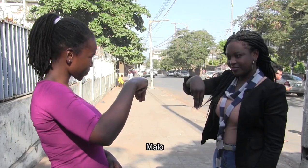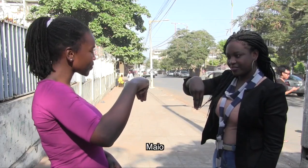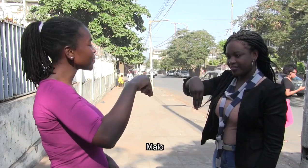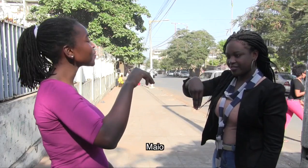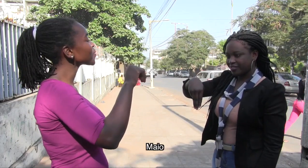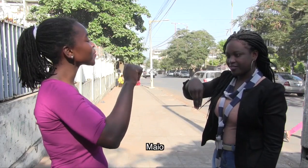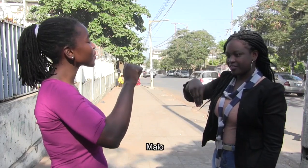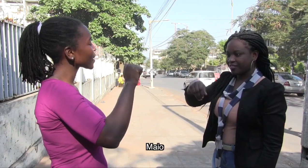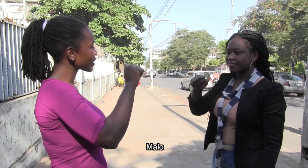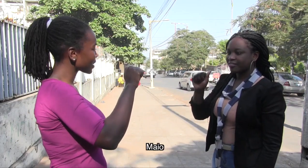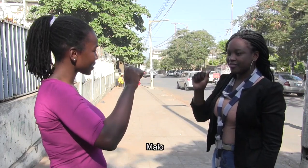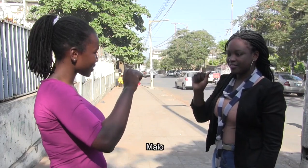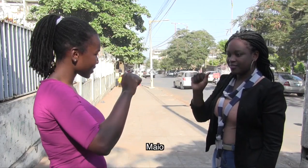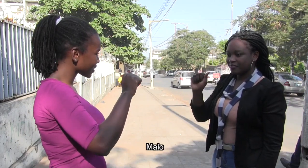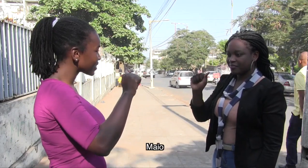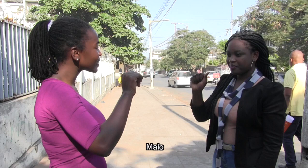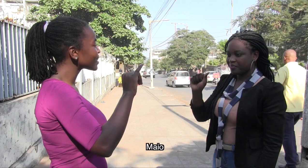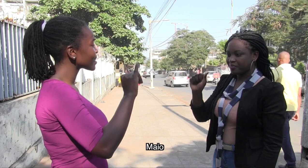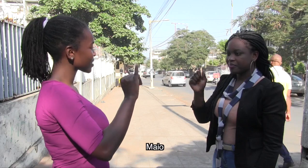Maio